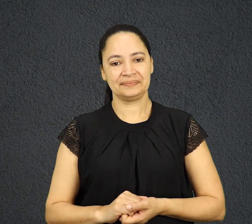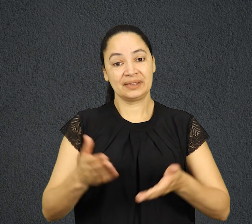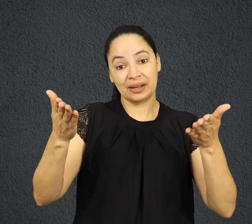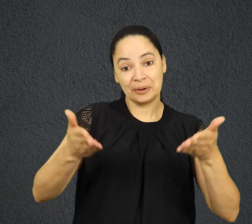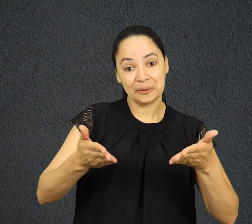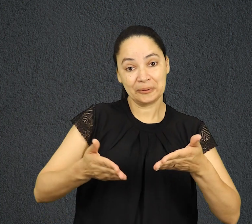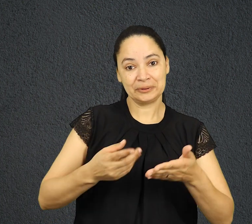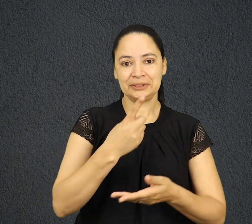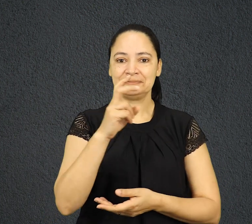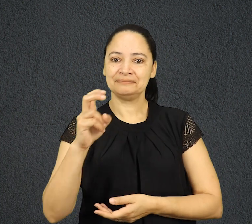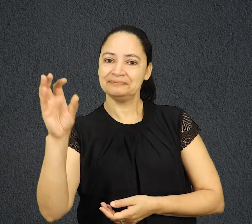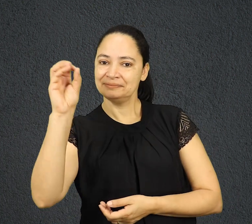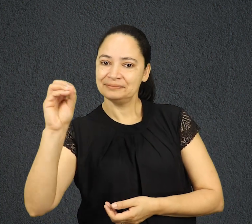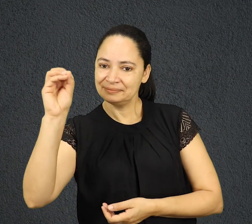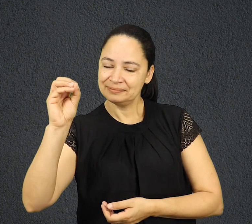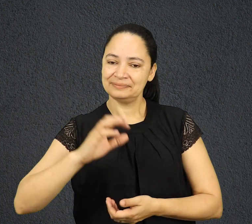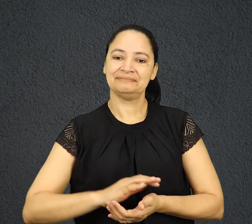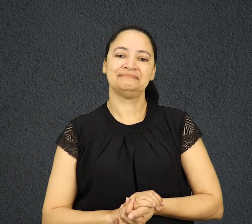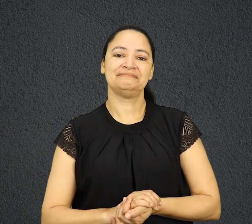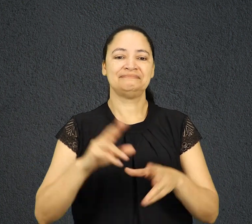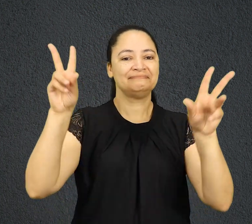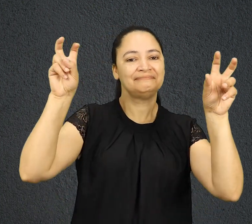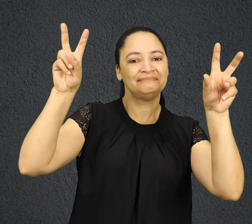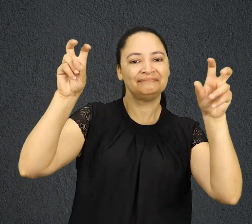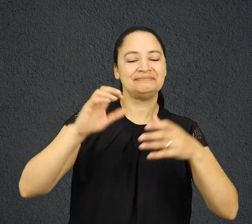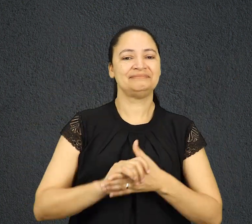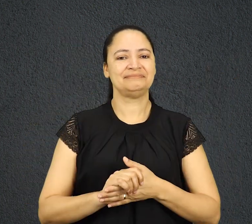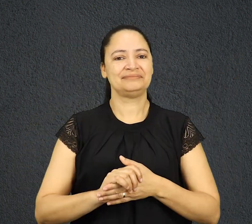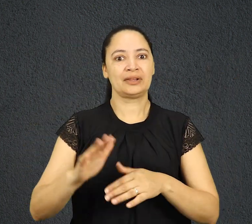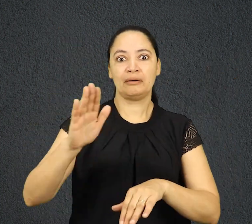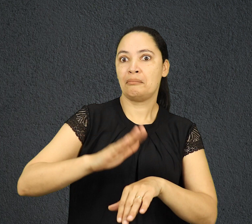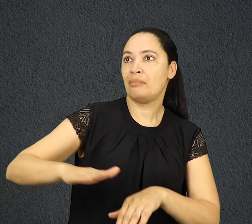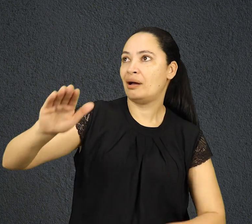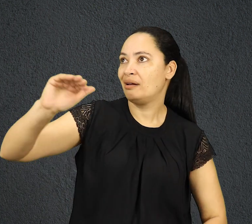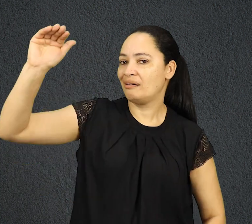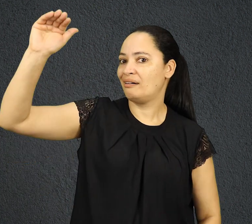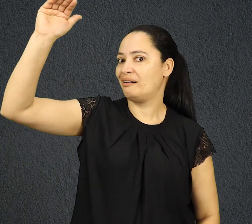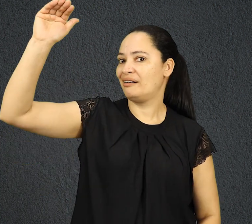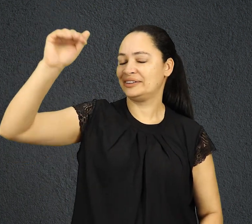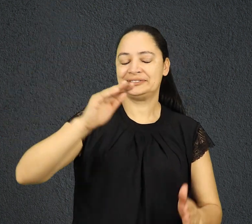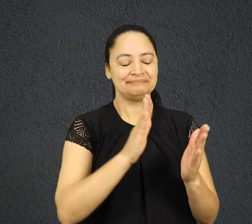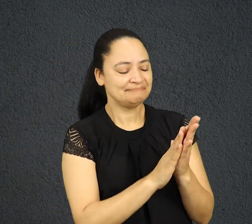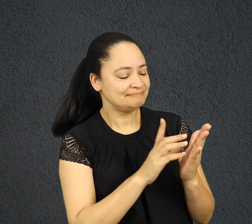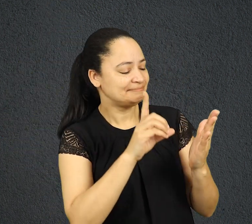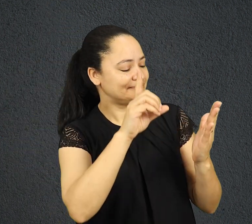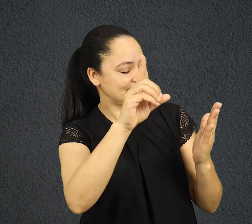Hoje é 15 de outubro. Título de hoje, O Maior. Leitura bíblica, Mateus